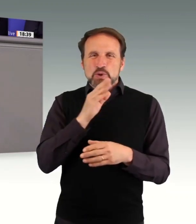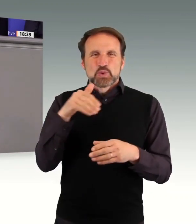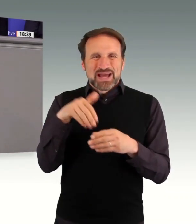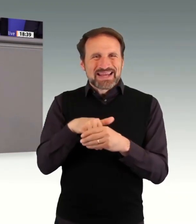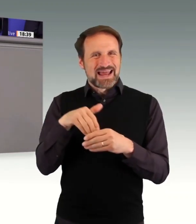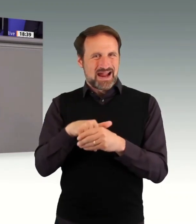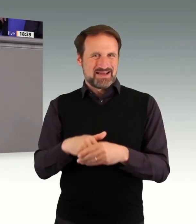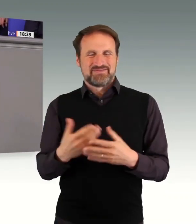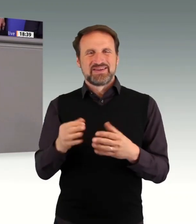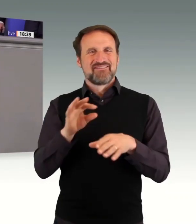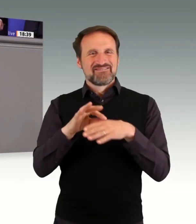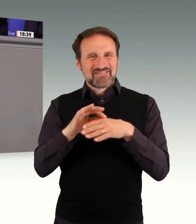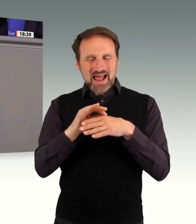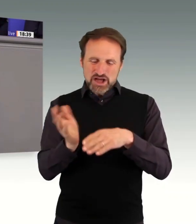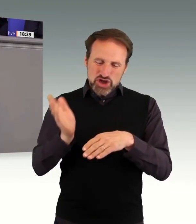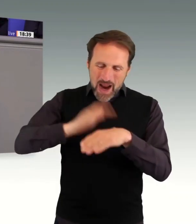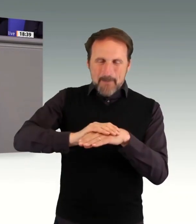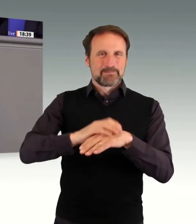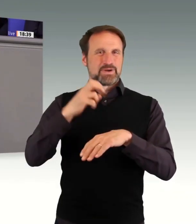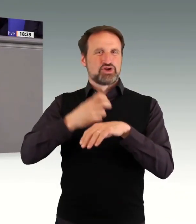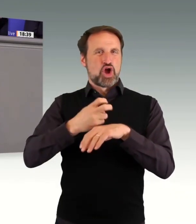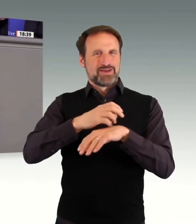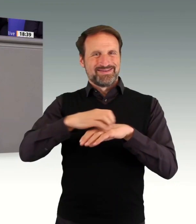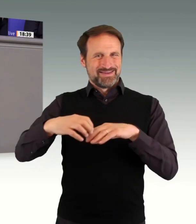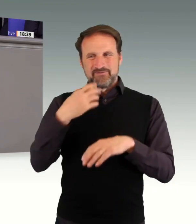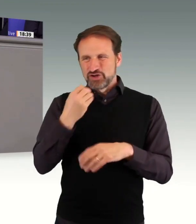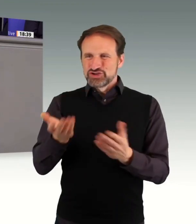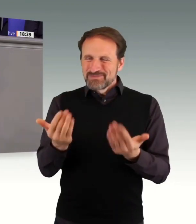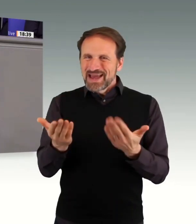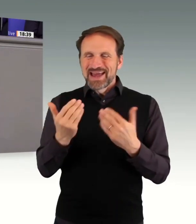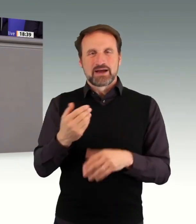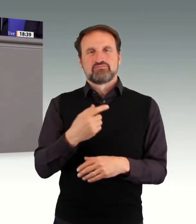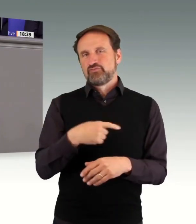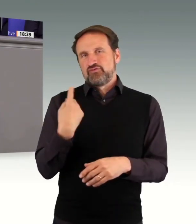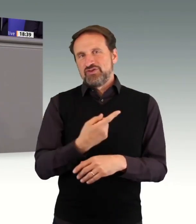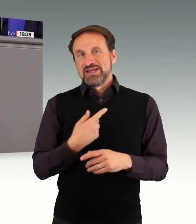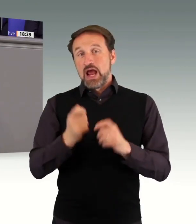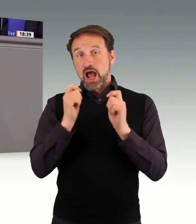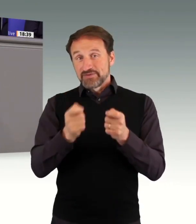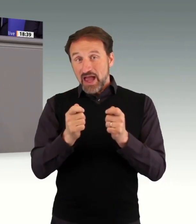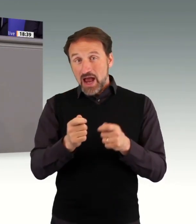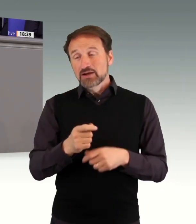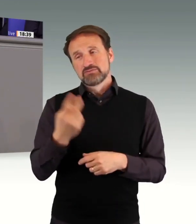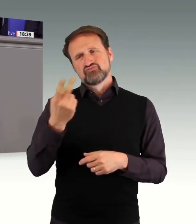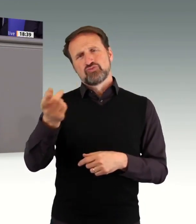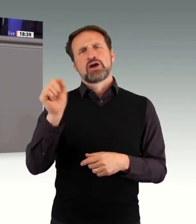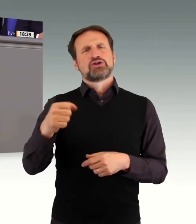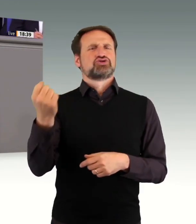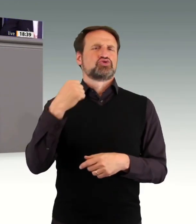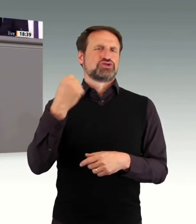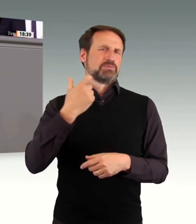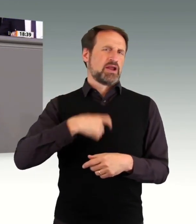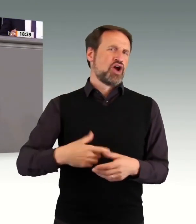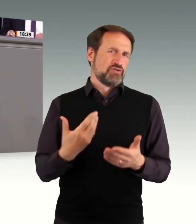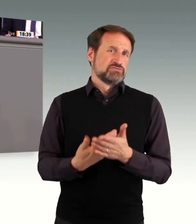am Knochen kommen kann, wenn Sie dann künftig unseren Anträgen zustimmen. Sie werden gut sein, keine Sorge. Es ist ja selbstverständlich so,